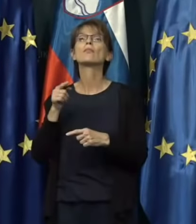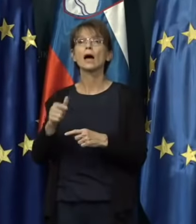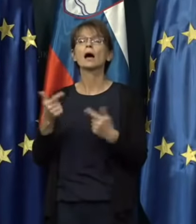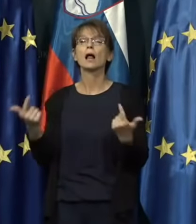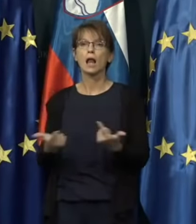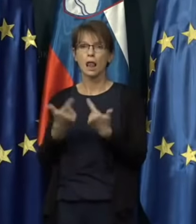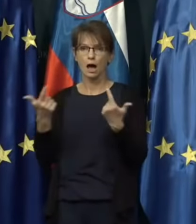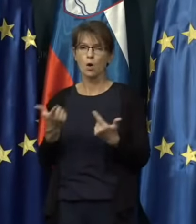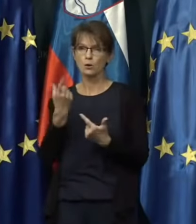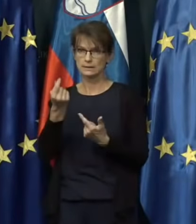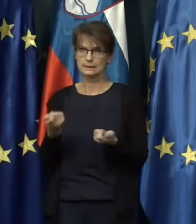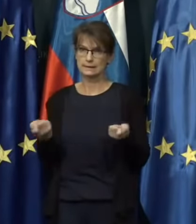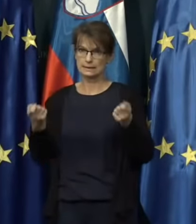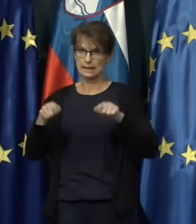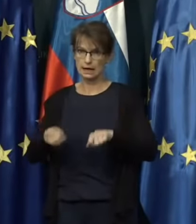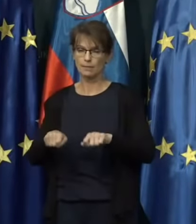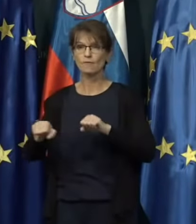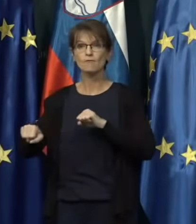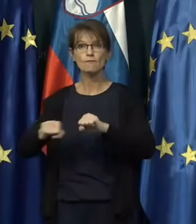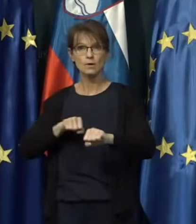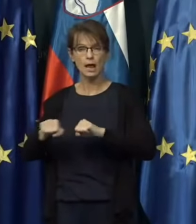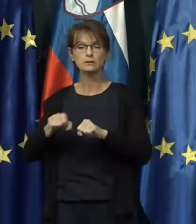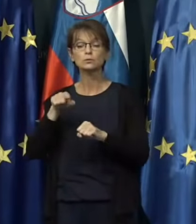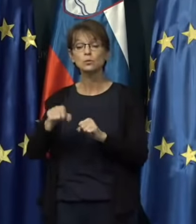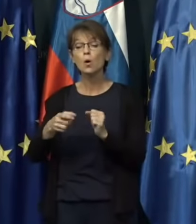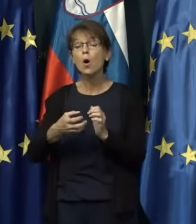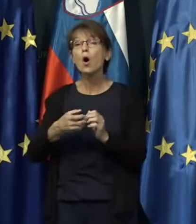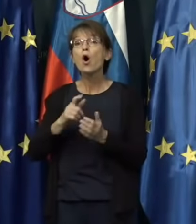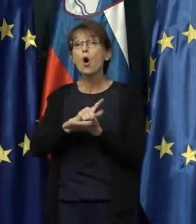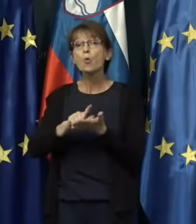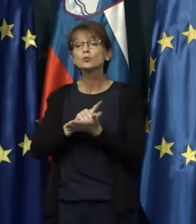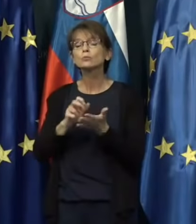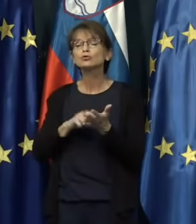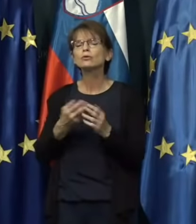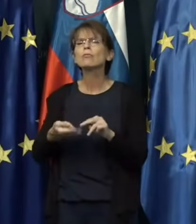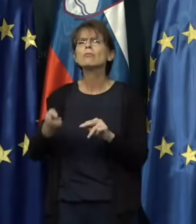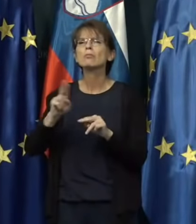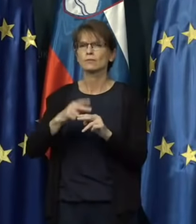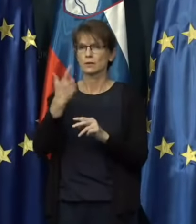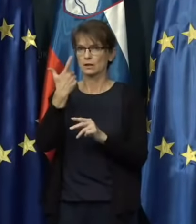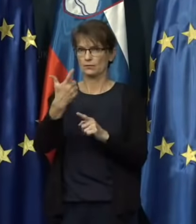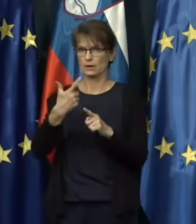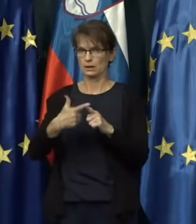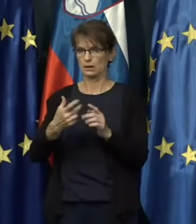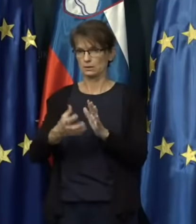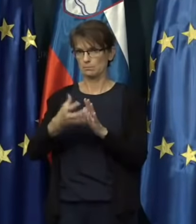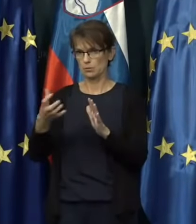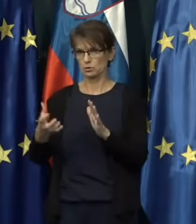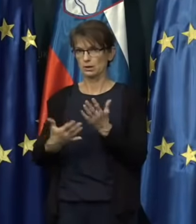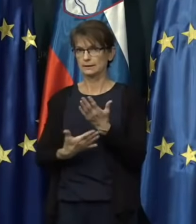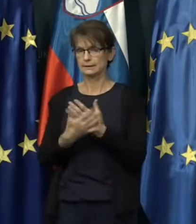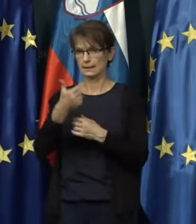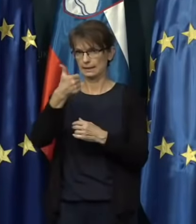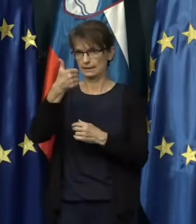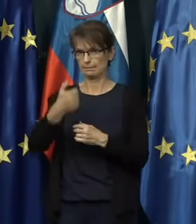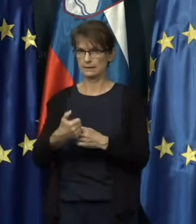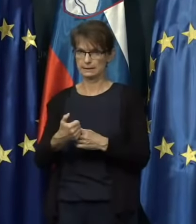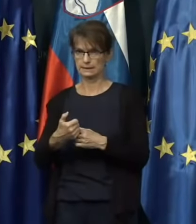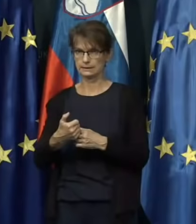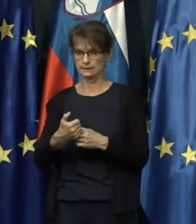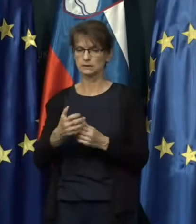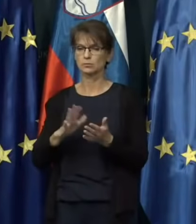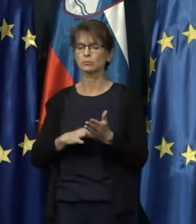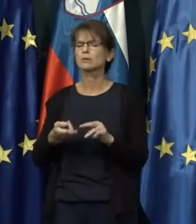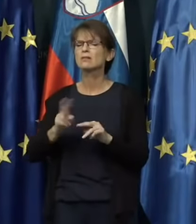sklepom vlade to obdobje še največ dvakrat podaljša za en mesec, torej